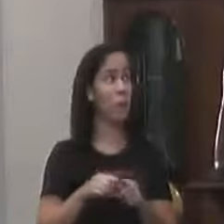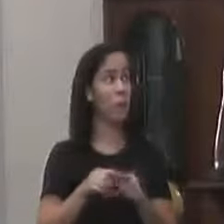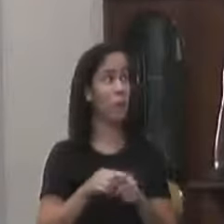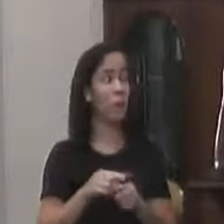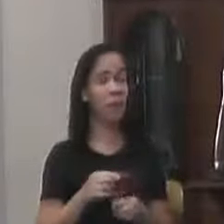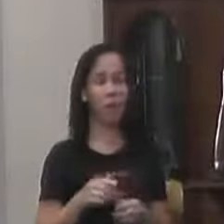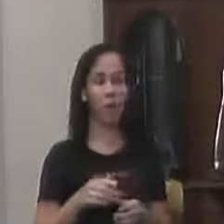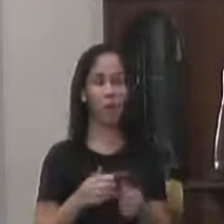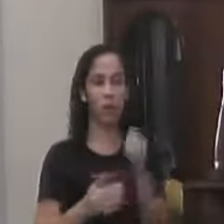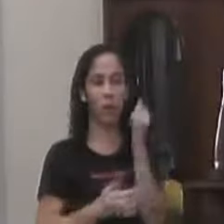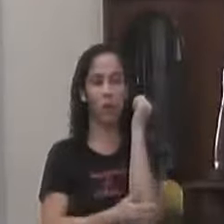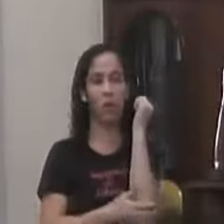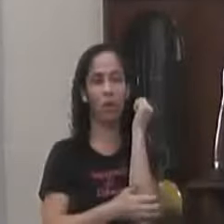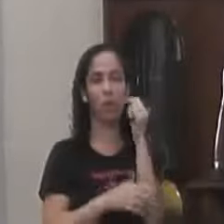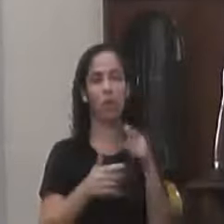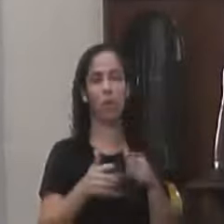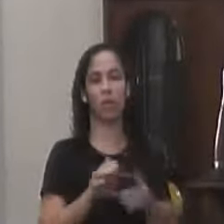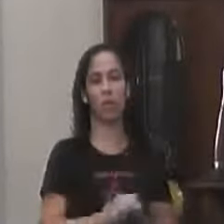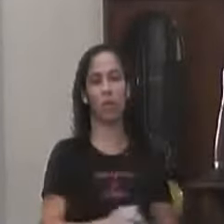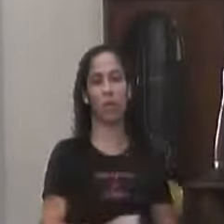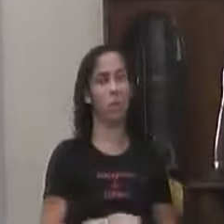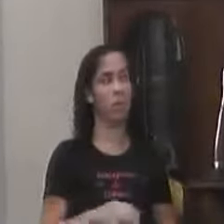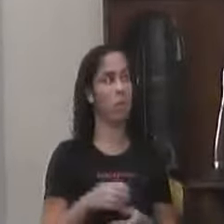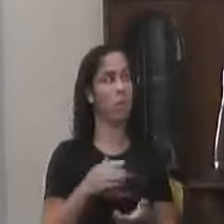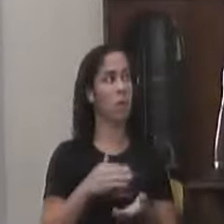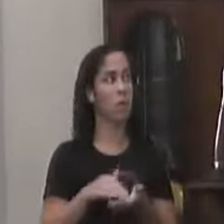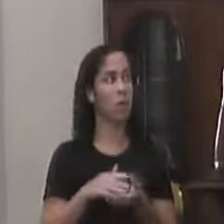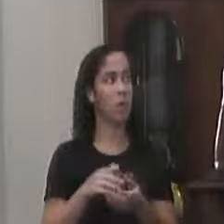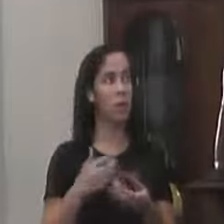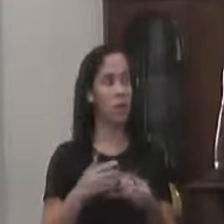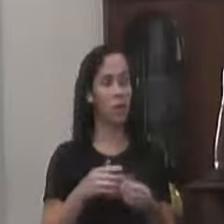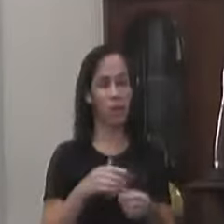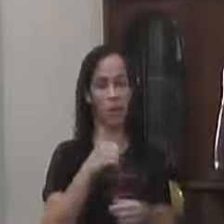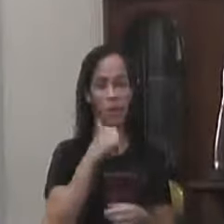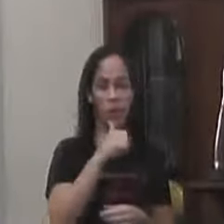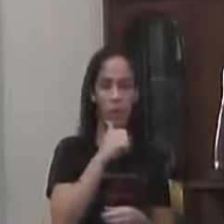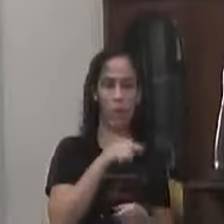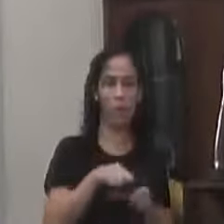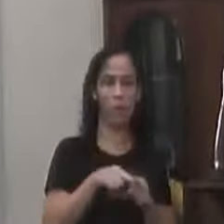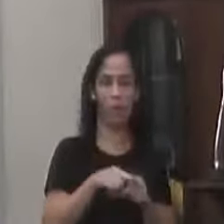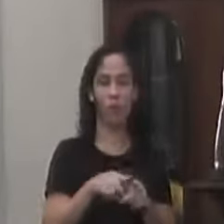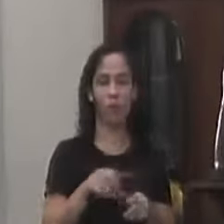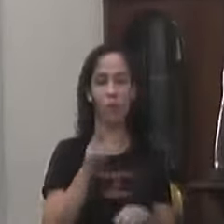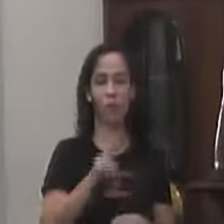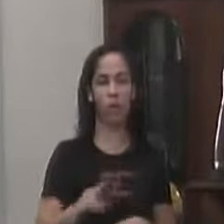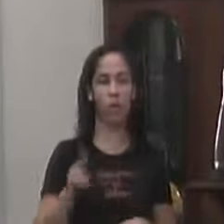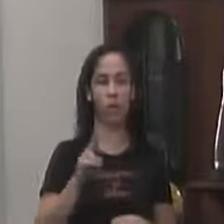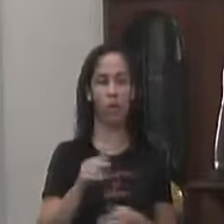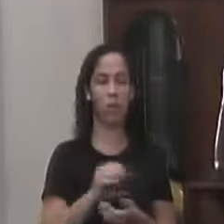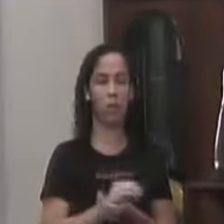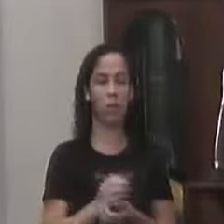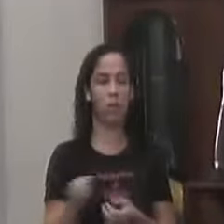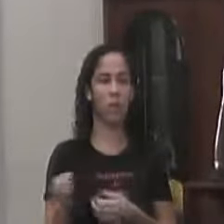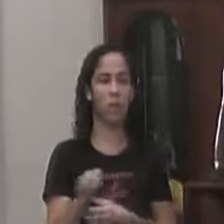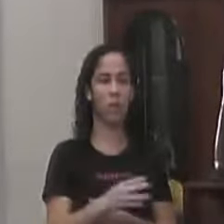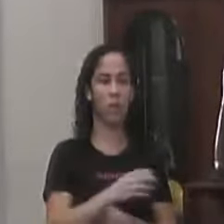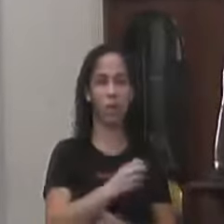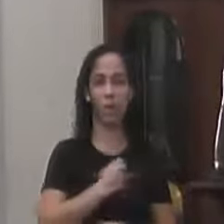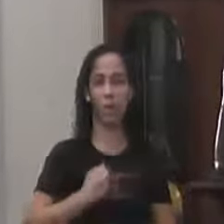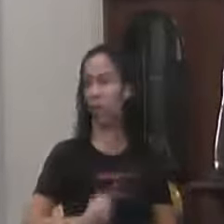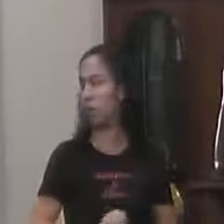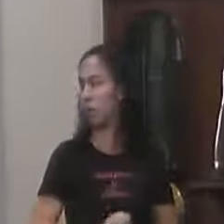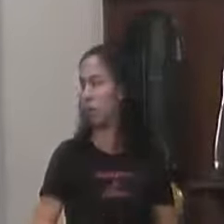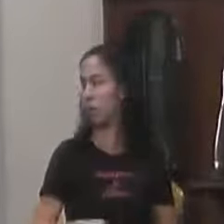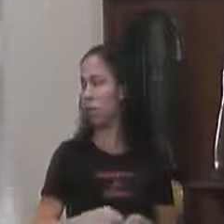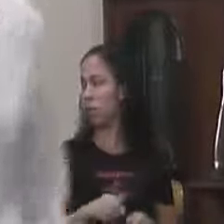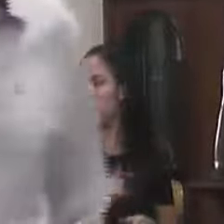Enciumada Não precise Ficar enciumada Secretária A senhora Também Vai usufruir Do novo Senai Dos